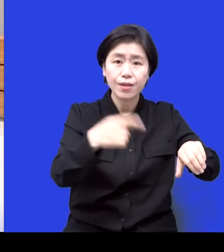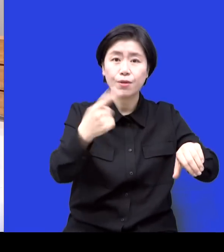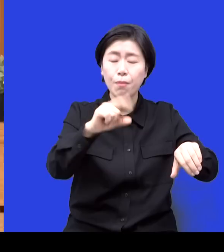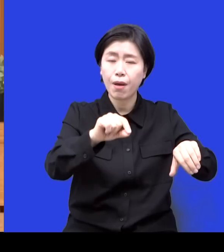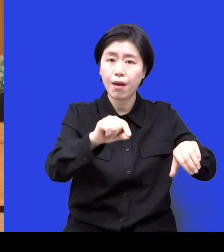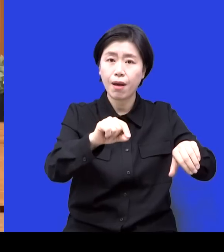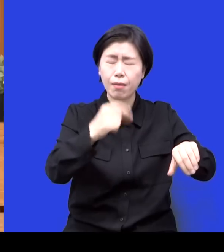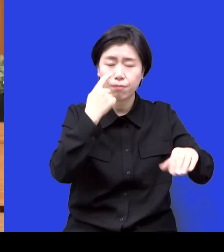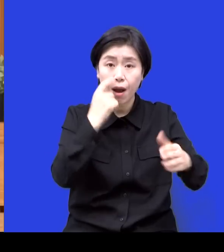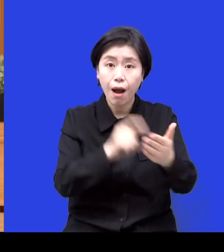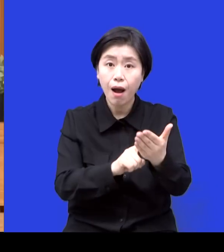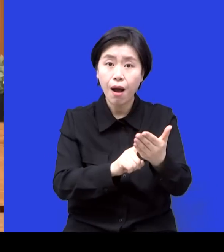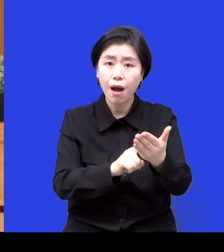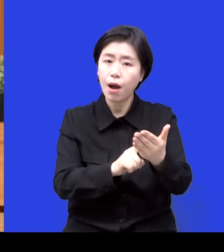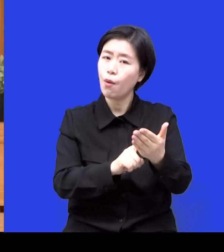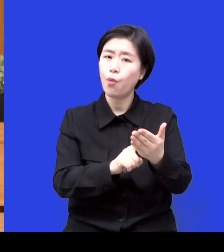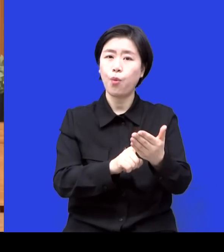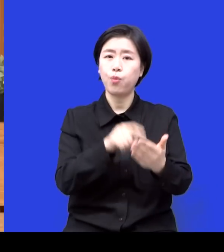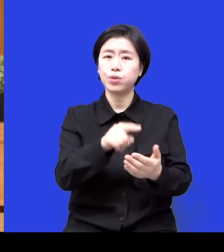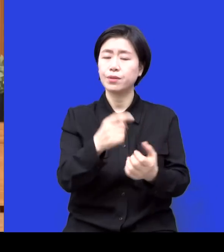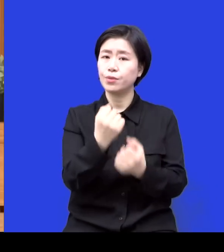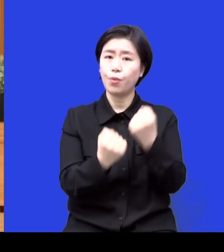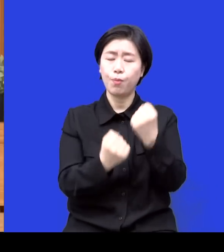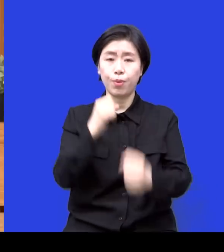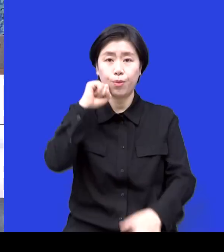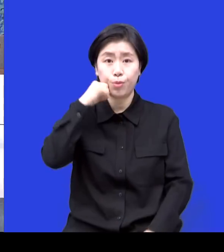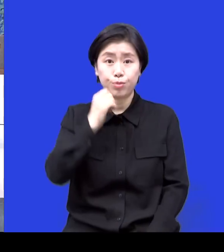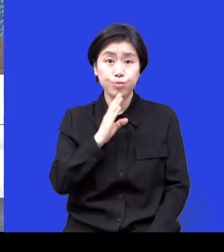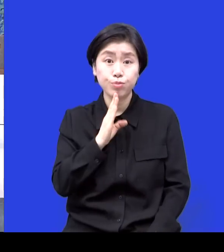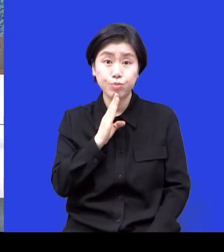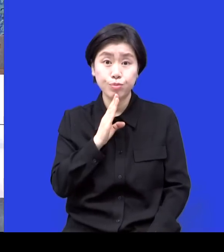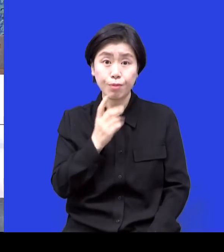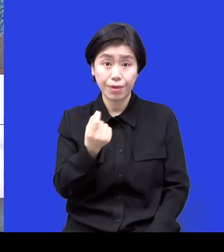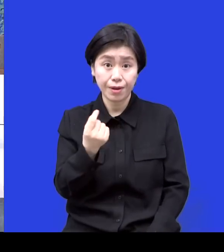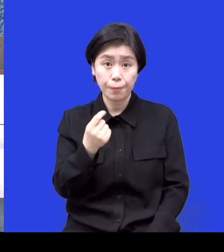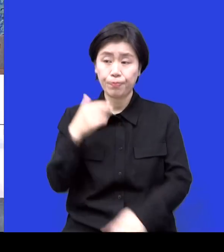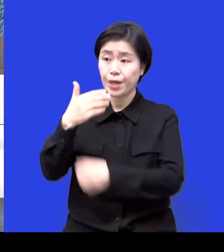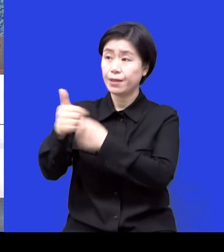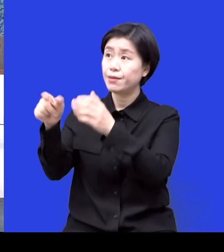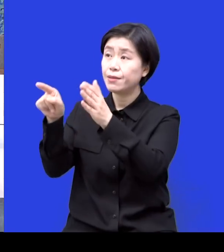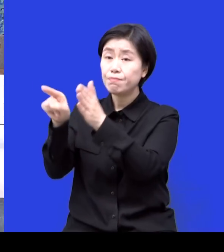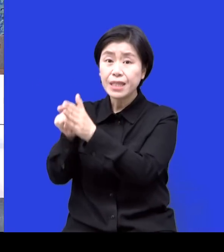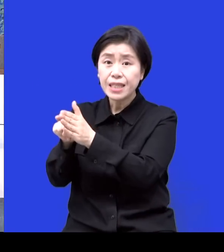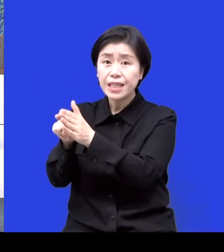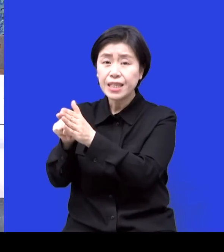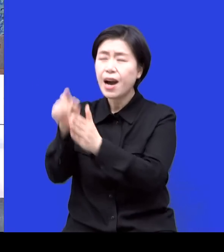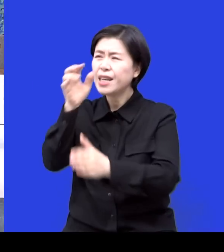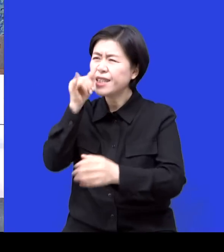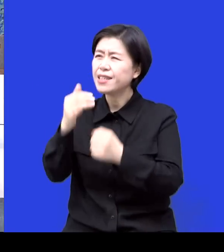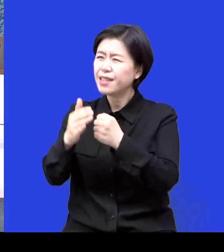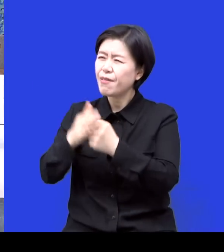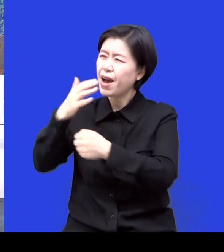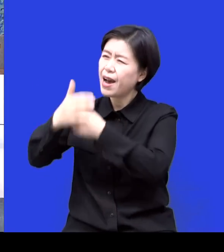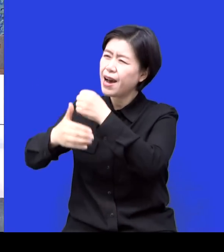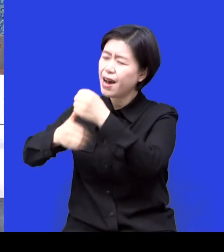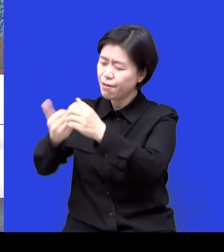이건 말로 설명이 안 이건 사실 말로 너무 설명이 안 되네요 믿는 자로서 더 하나님이 예비하셨다고 저희가 얘기를 하지만 정말 그렇게 아니고